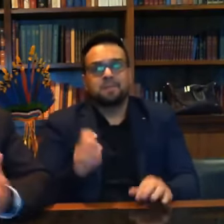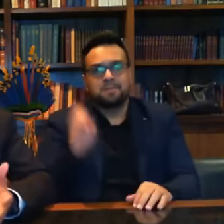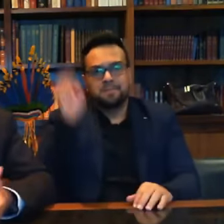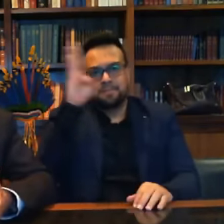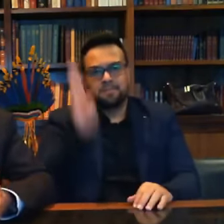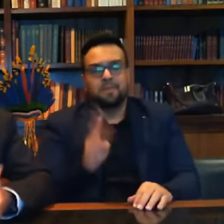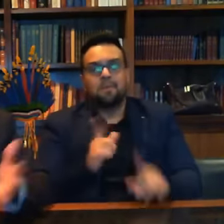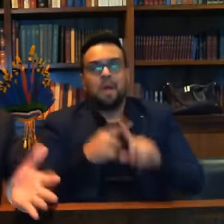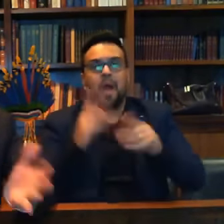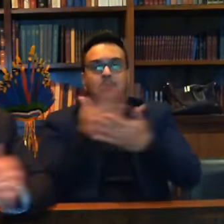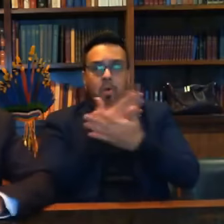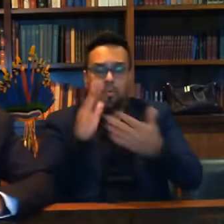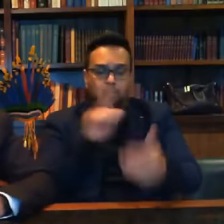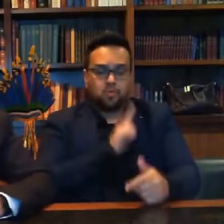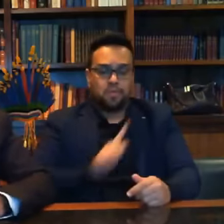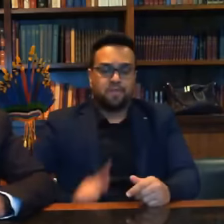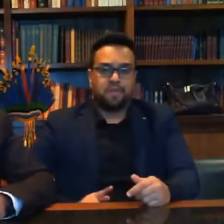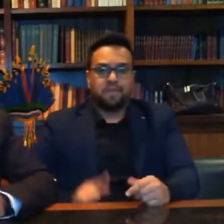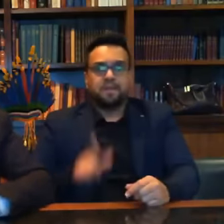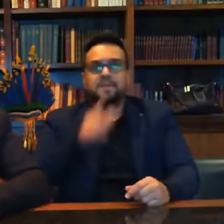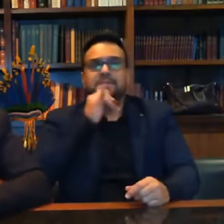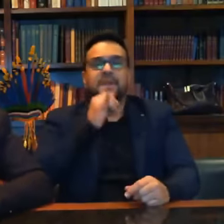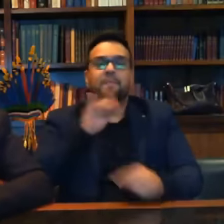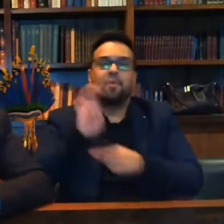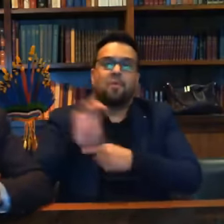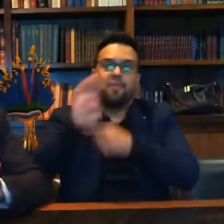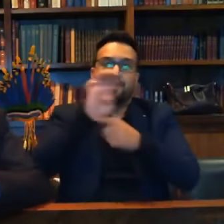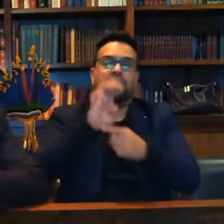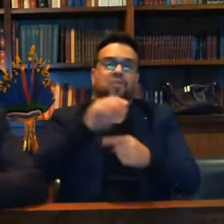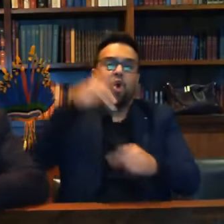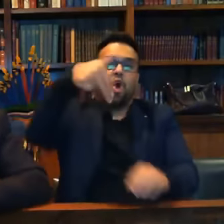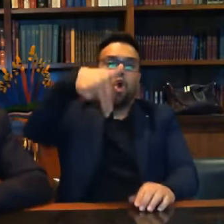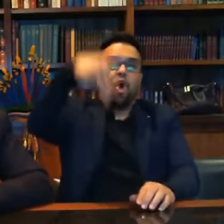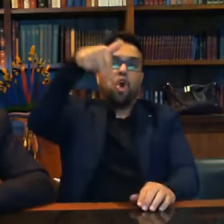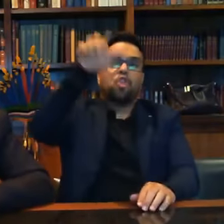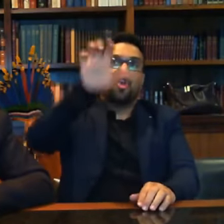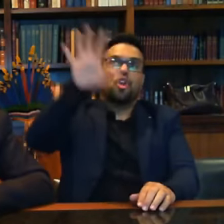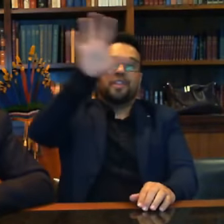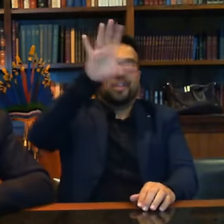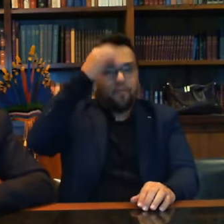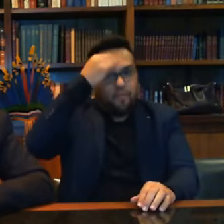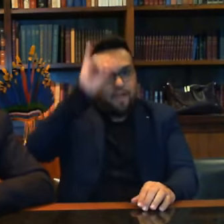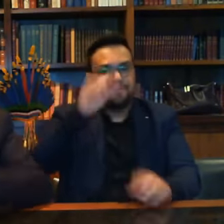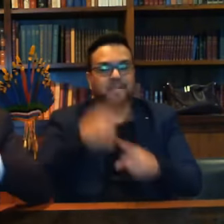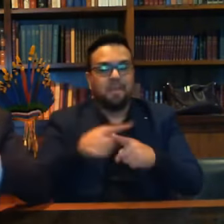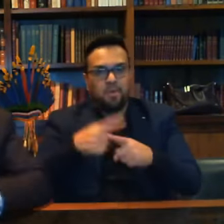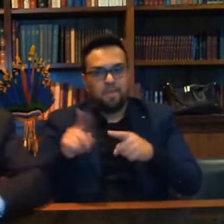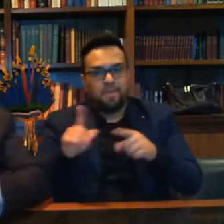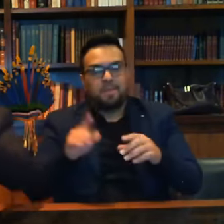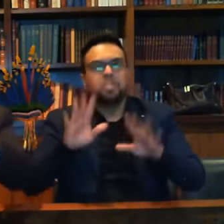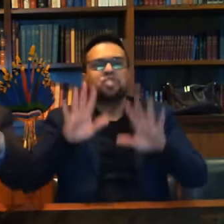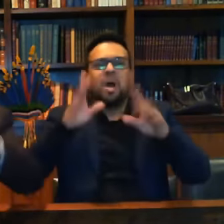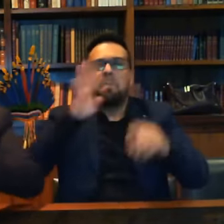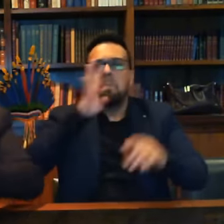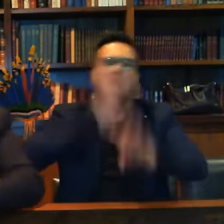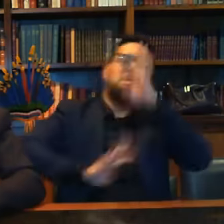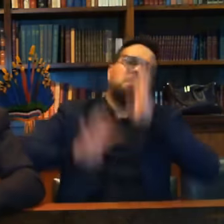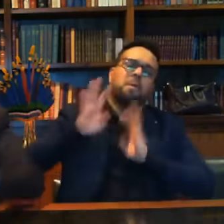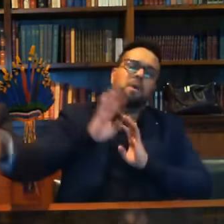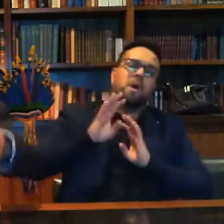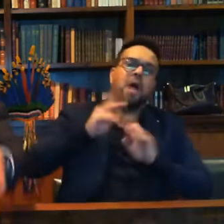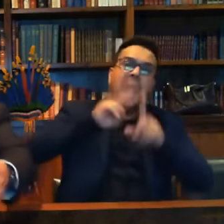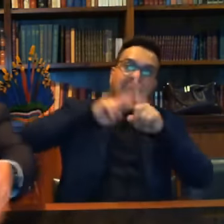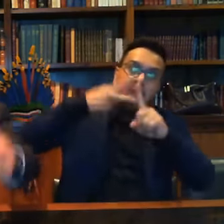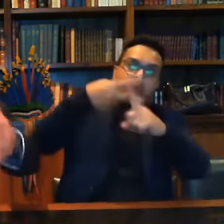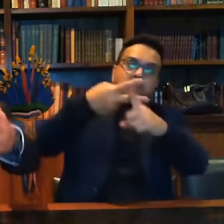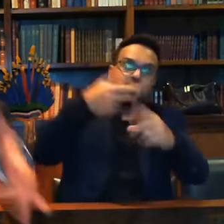tem governador aí no estado do Nordeste não quero falar o nome dele para não ter problema já me acusou de aumentar a gasolina de novo